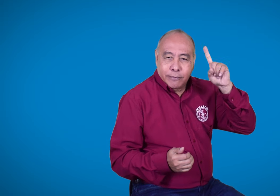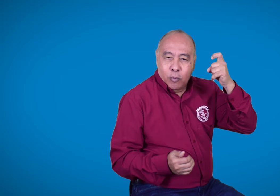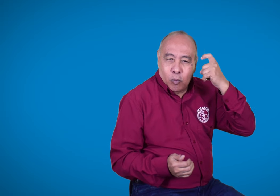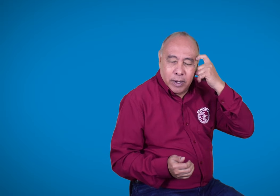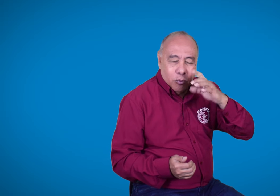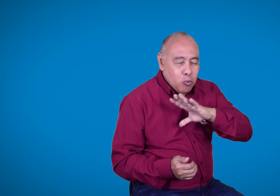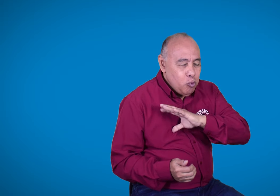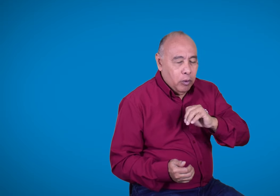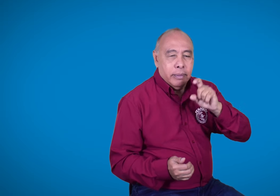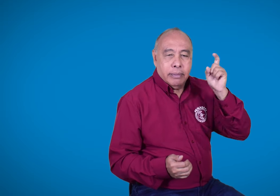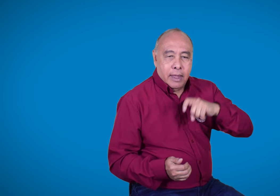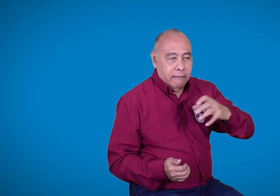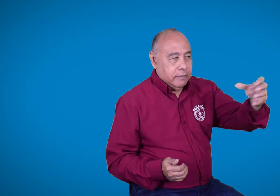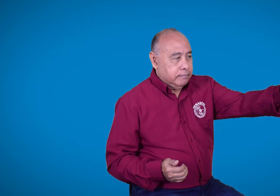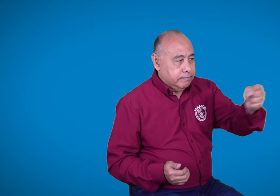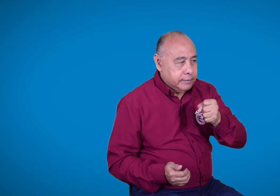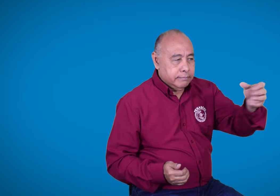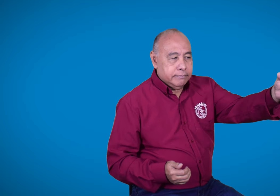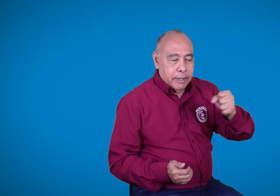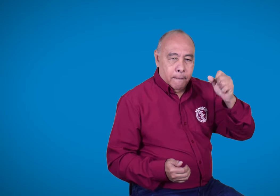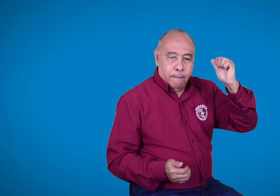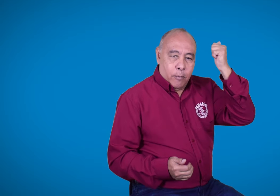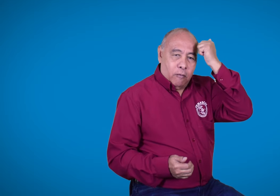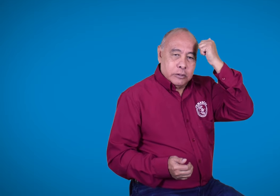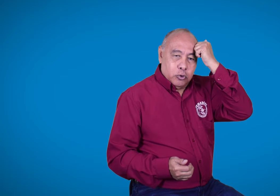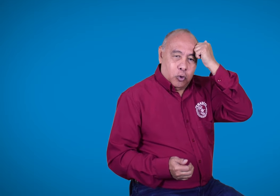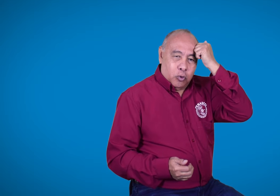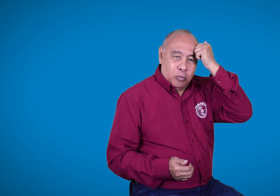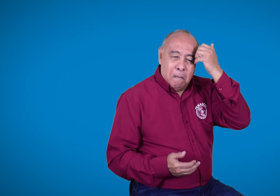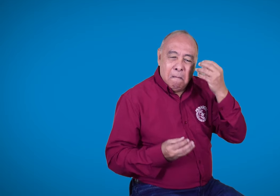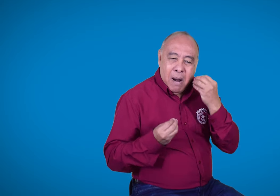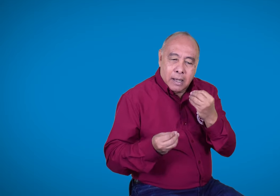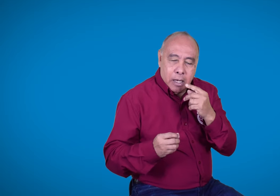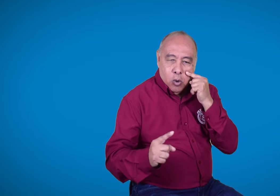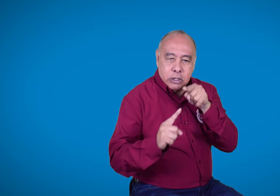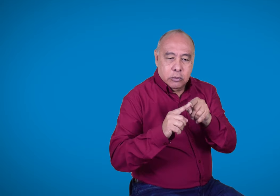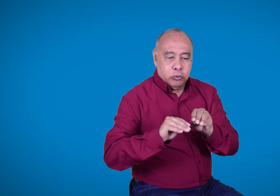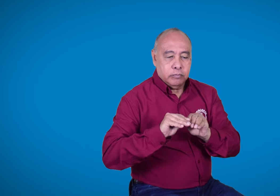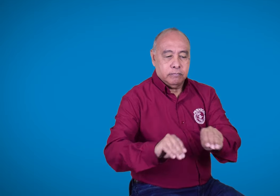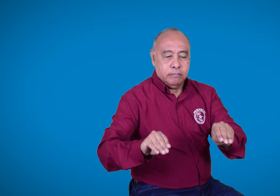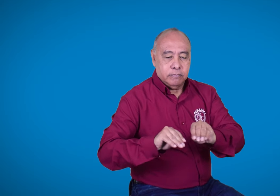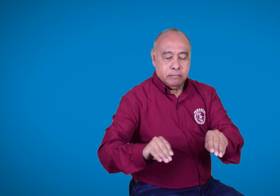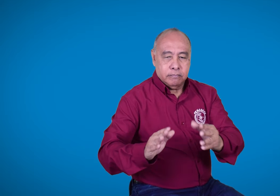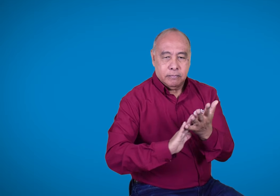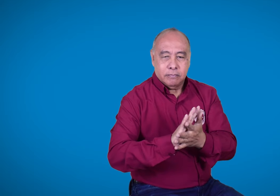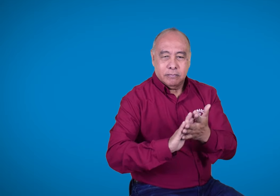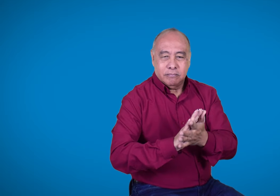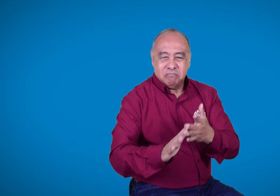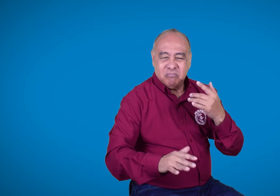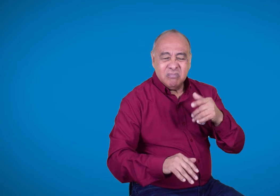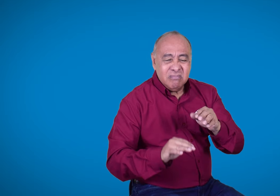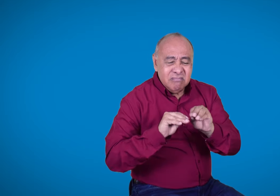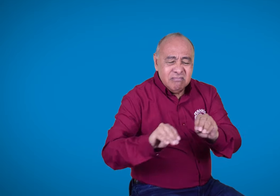públicas como privadas, deben incluir maestros de lengua de señas para la formación de los estudiantes.